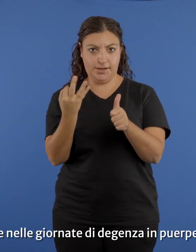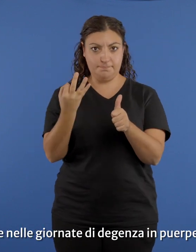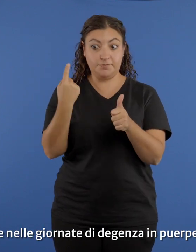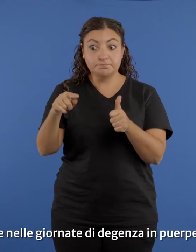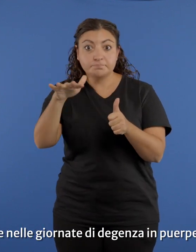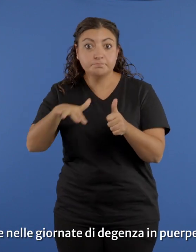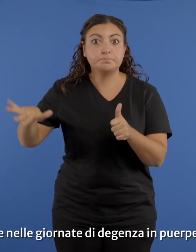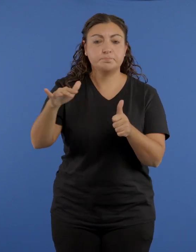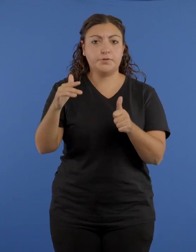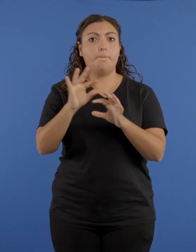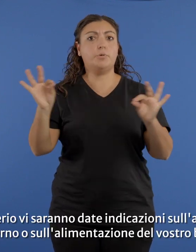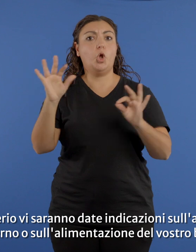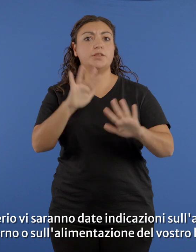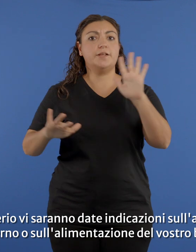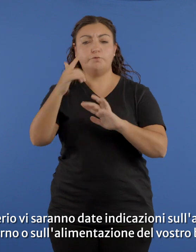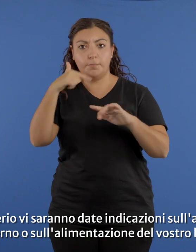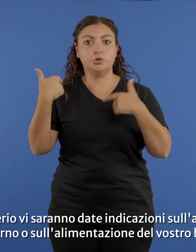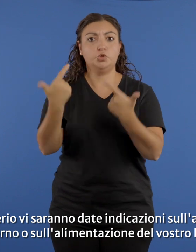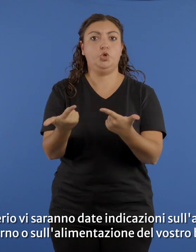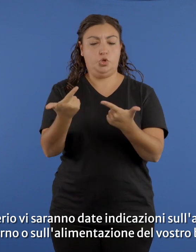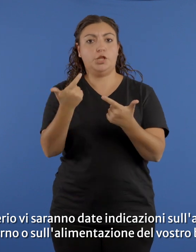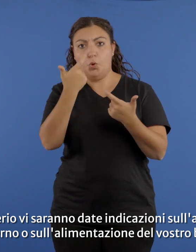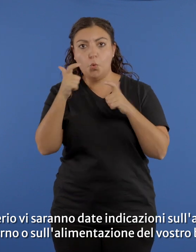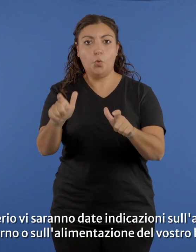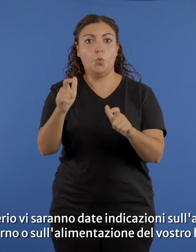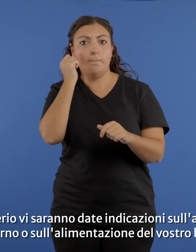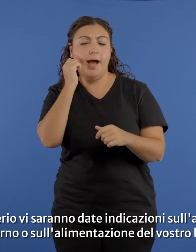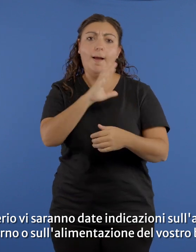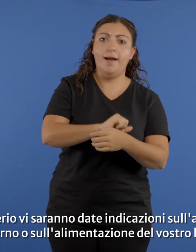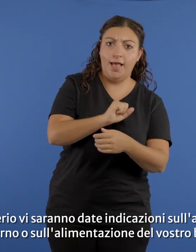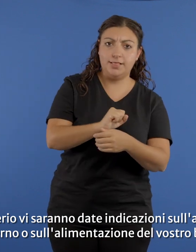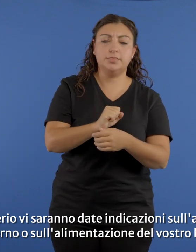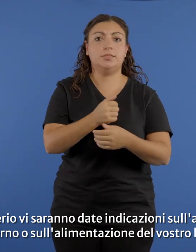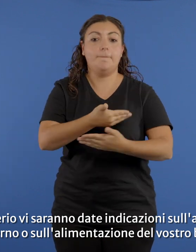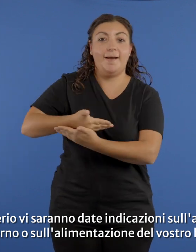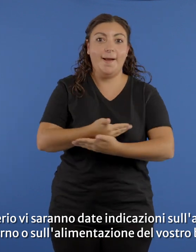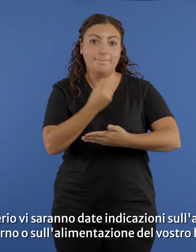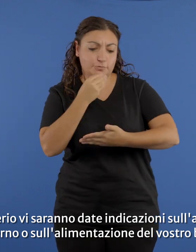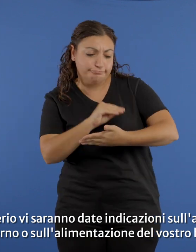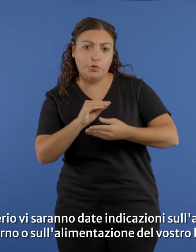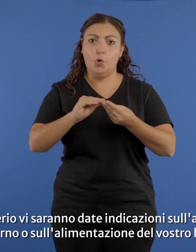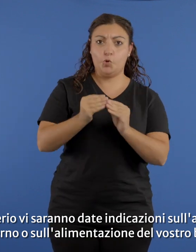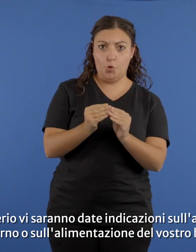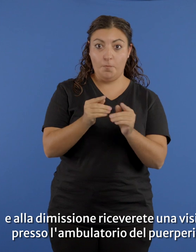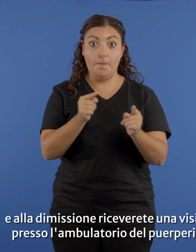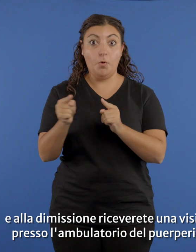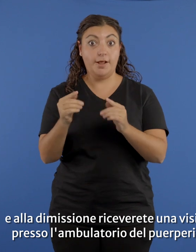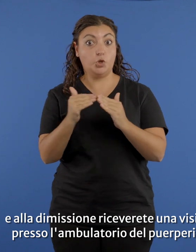in puerperio. In puerperio vi saranno date indicazioni sull'allattamento materno o sull'alimentazione del vostro bambino e alla dimissione